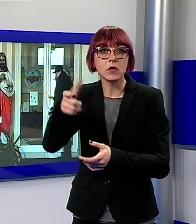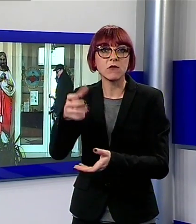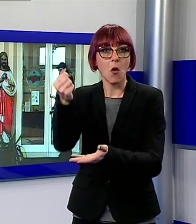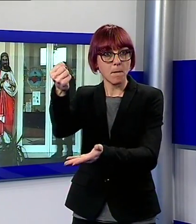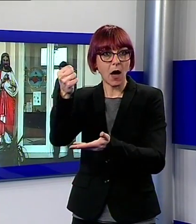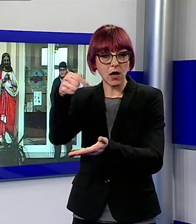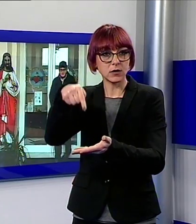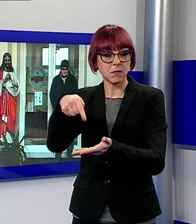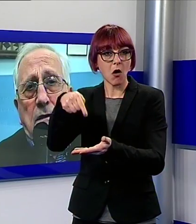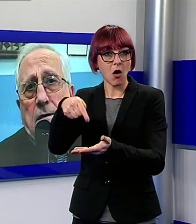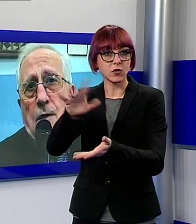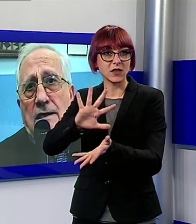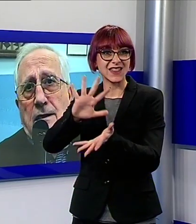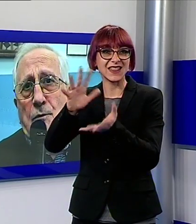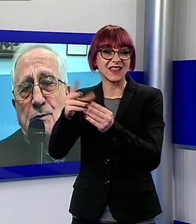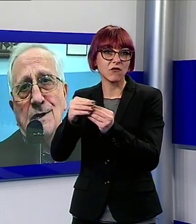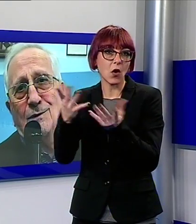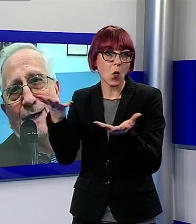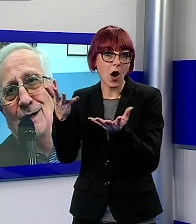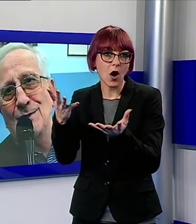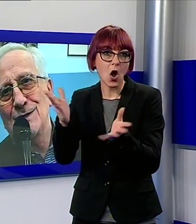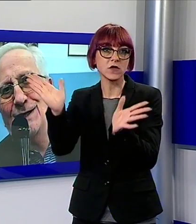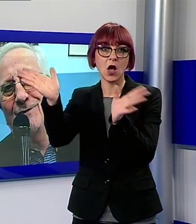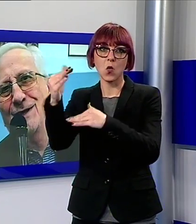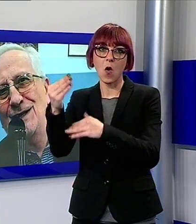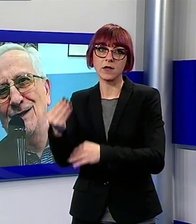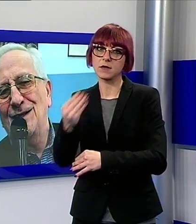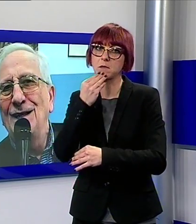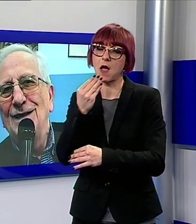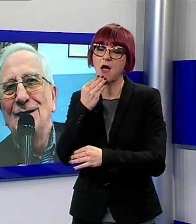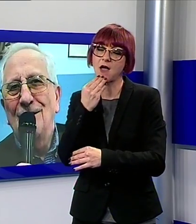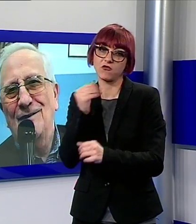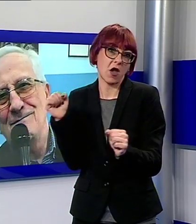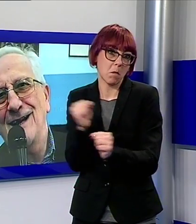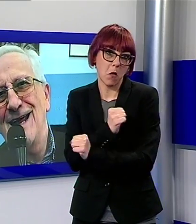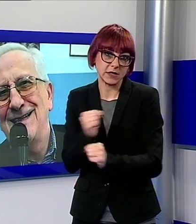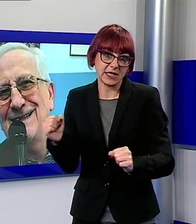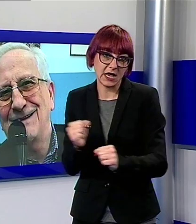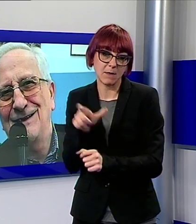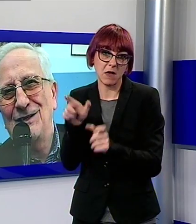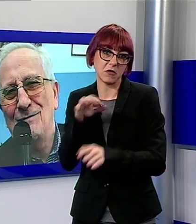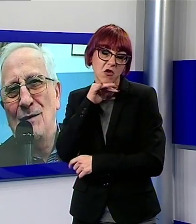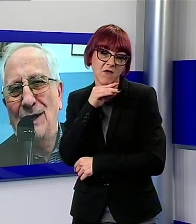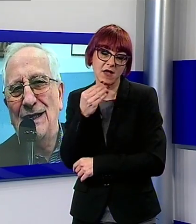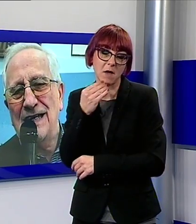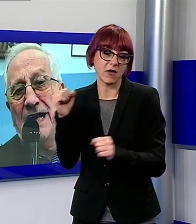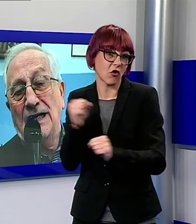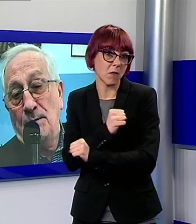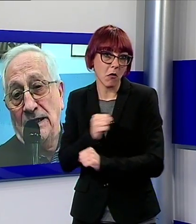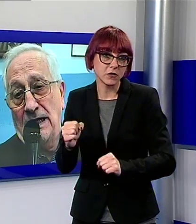realizzato i quadri non possiamo darli a mangiare i vecchietti fra parentesi quindi dobbiamo realizzare anche perché